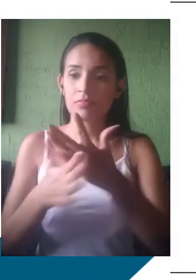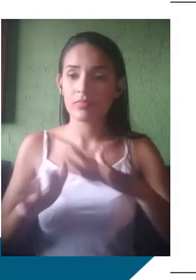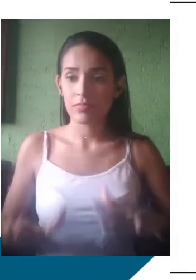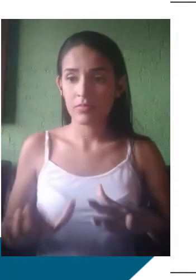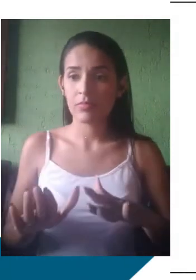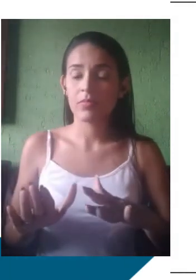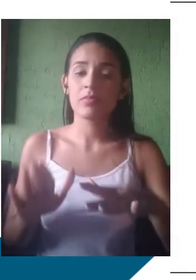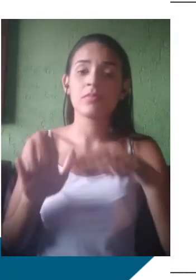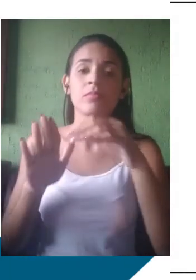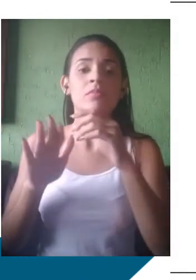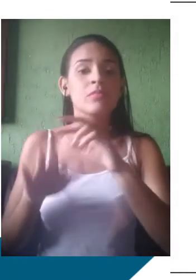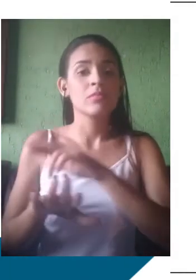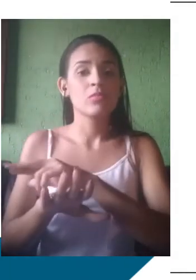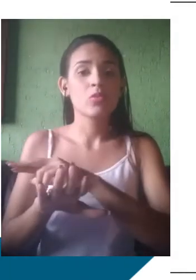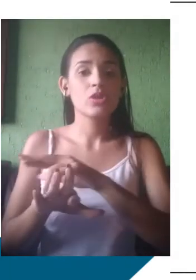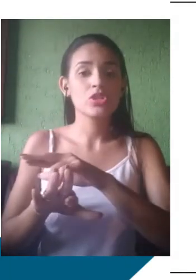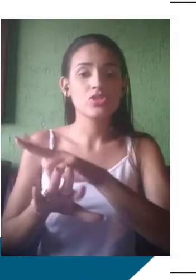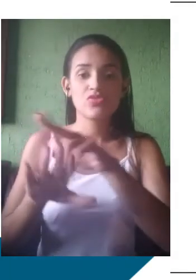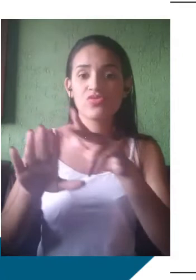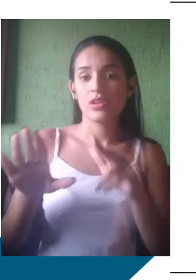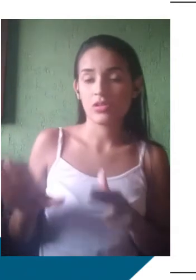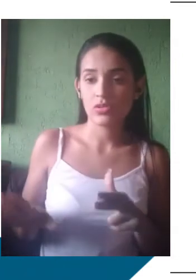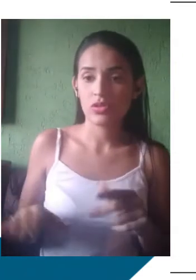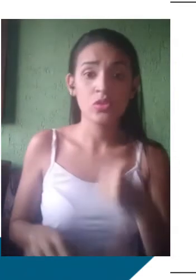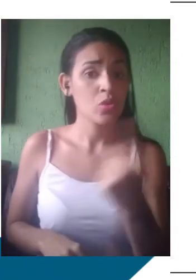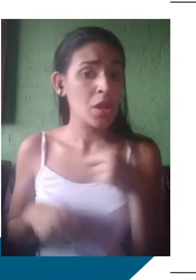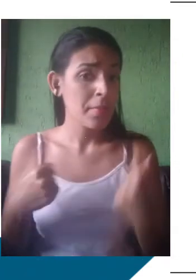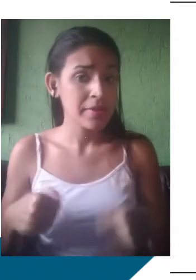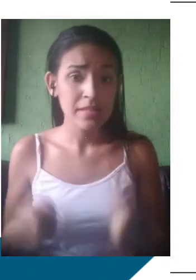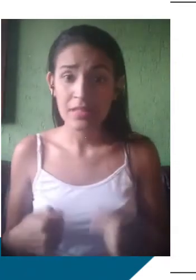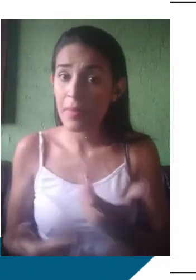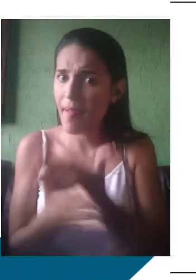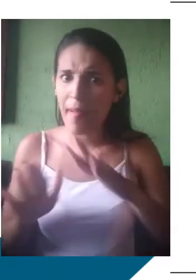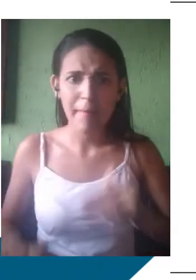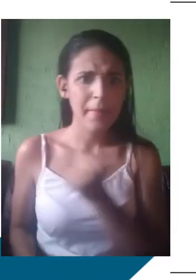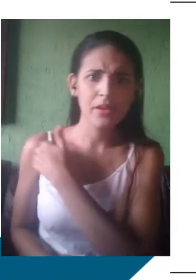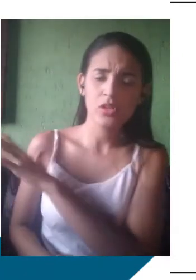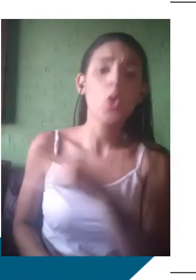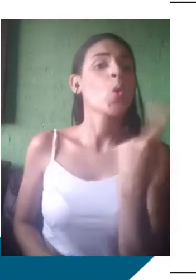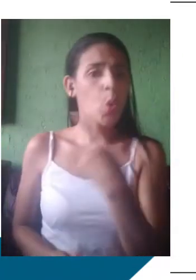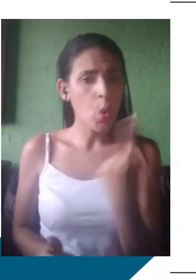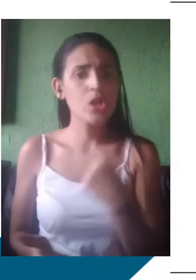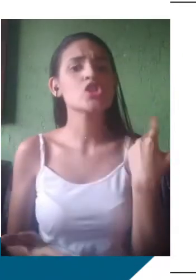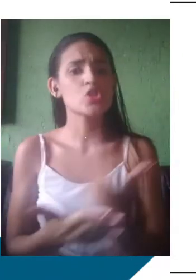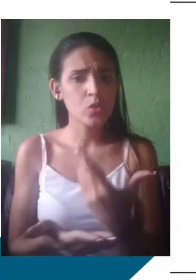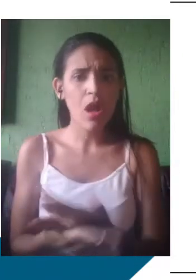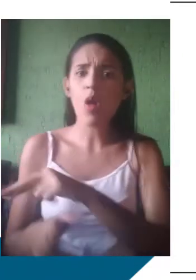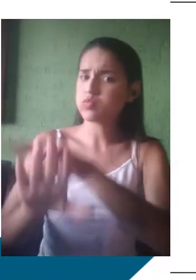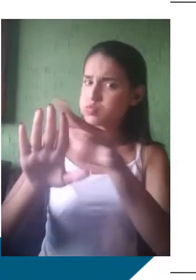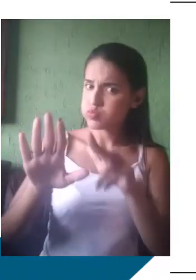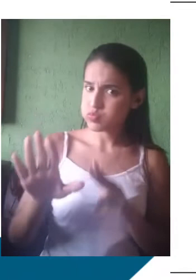desfazer esse preconceito. Entender que, sim, a gente estuda a variedade padrão para ter domínio sobre uma